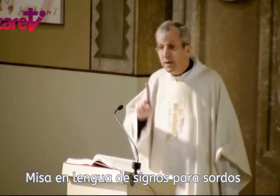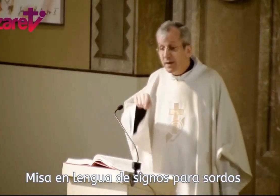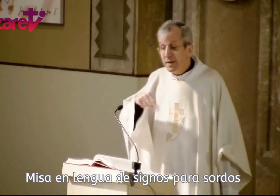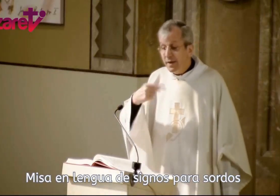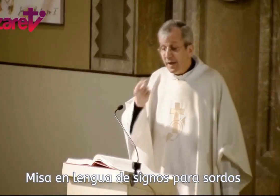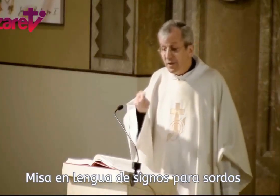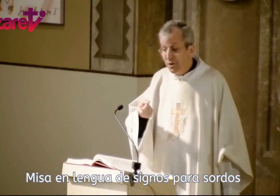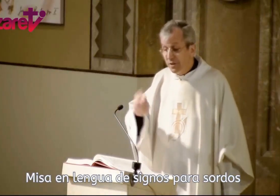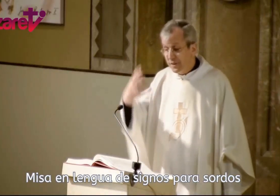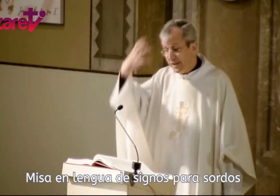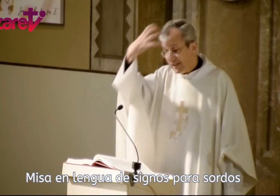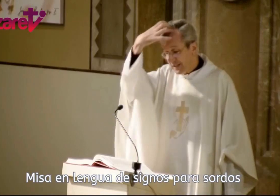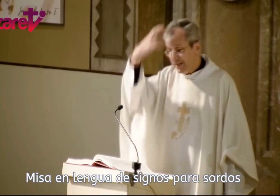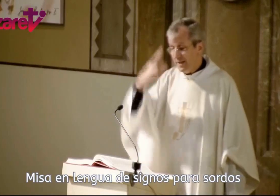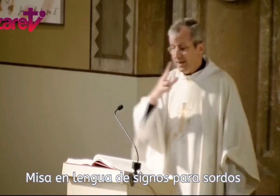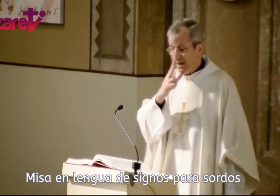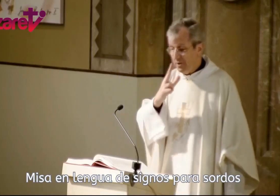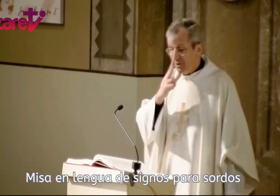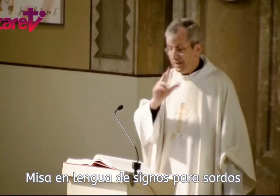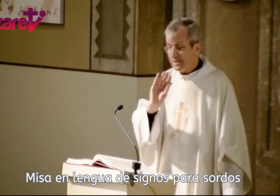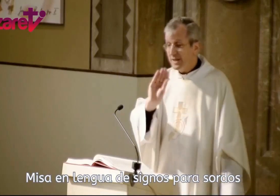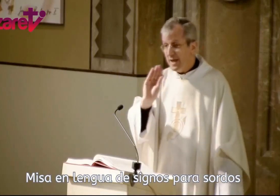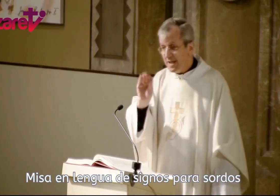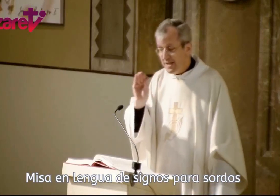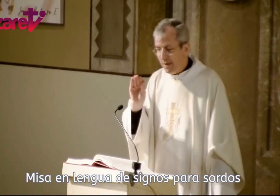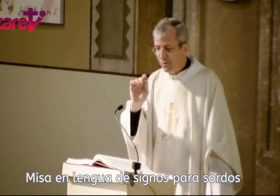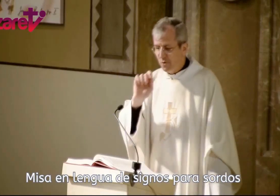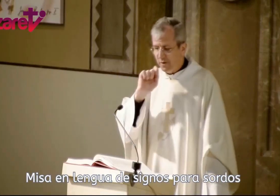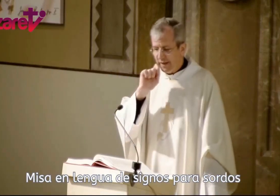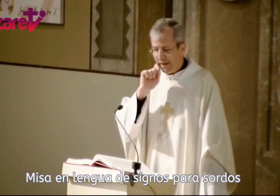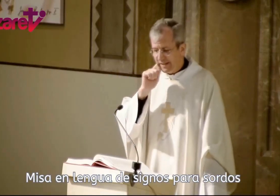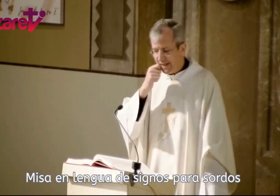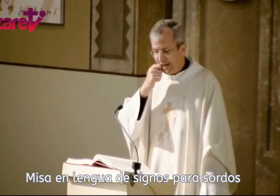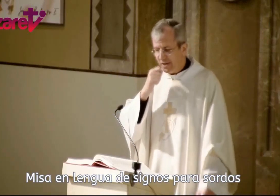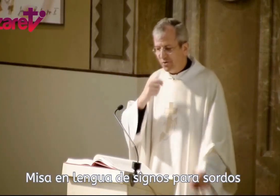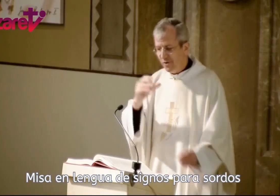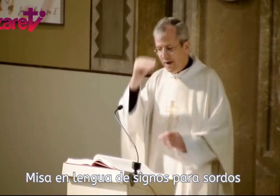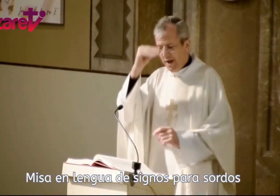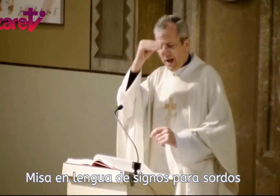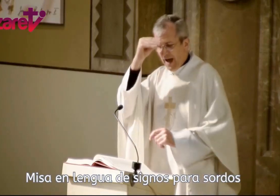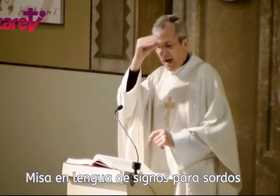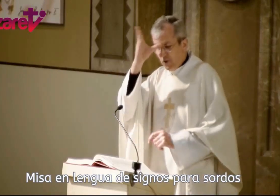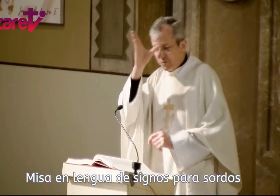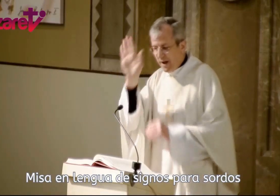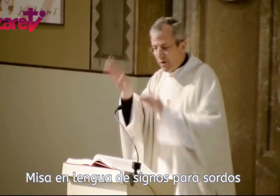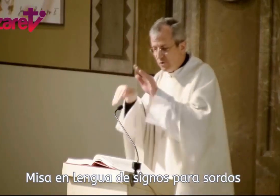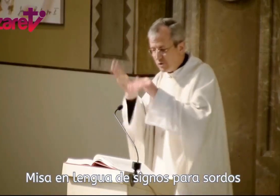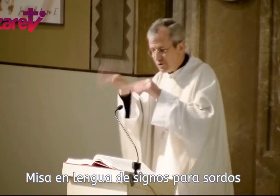Entonces, Herodes llamó en secreto a los magos